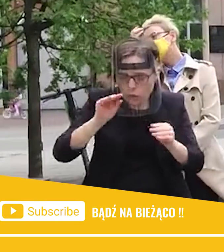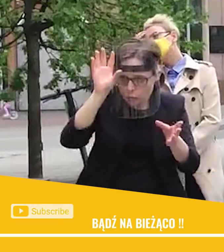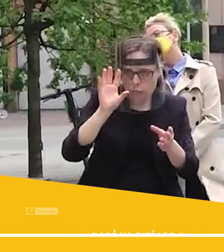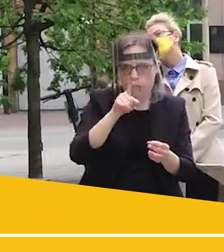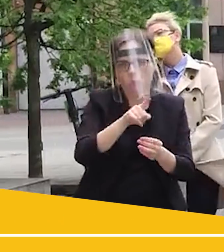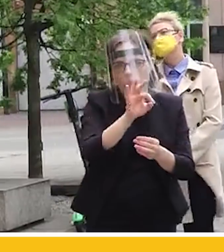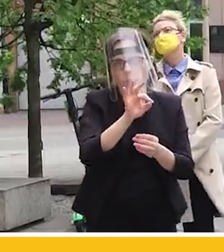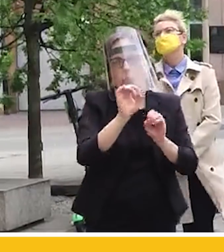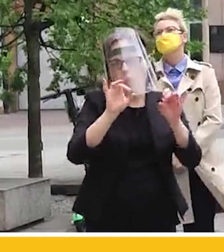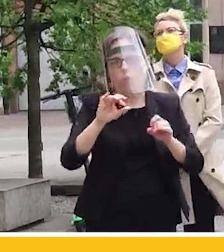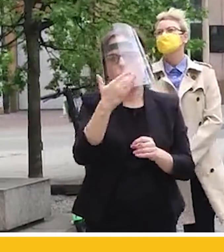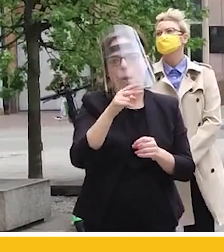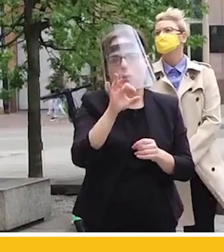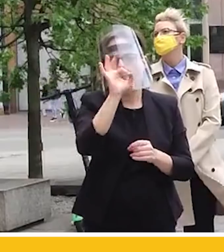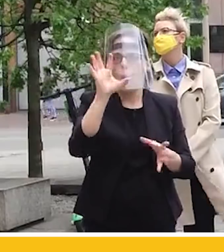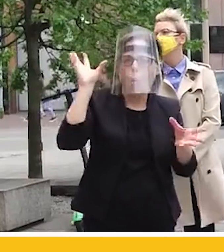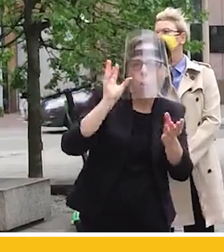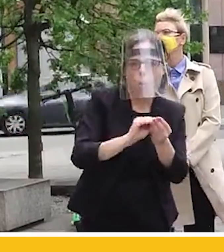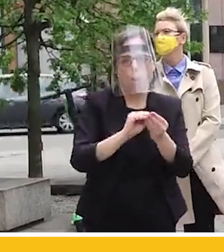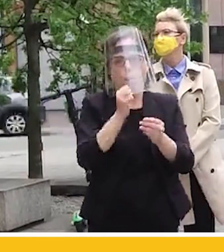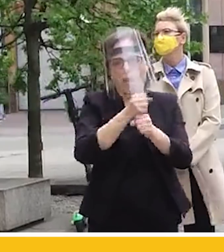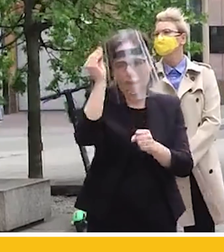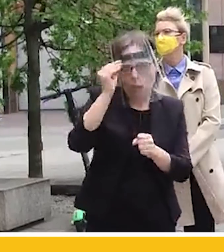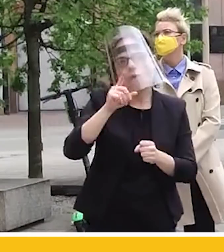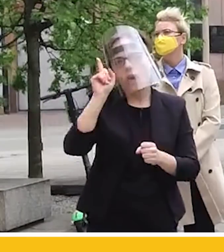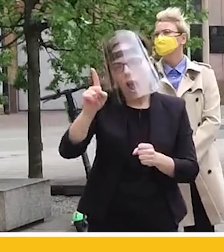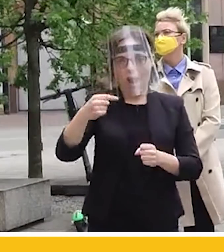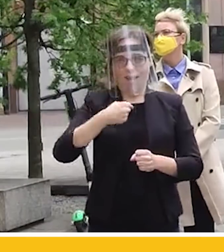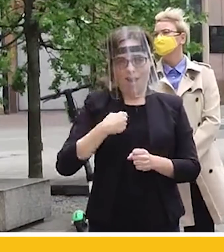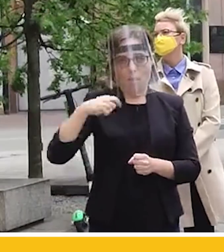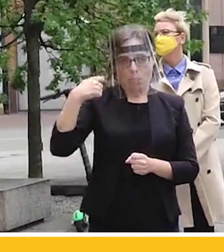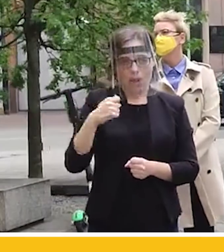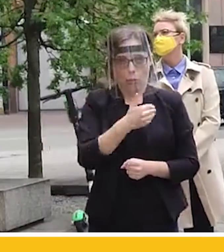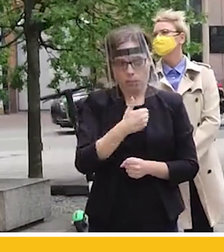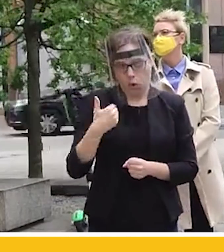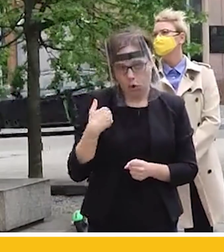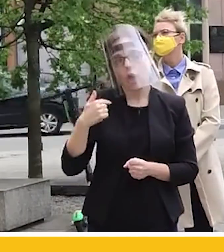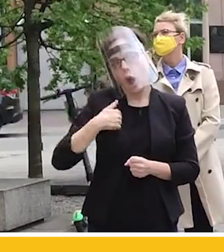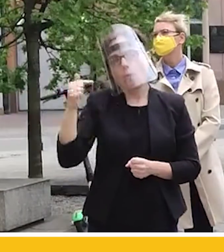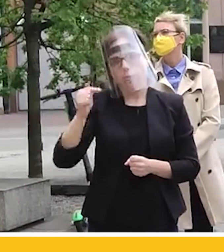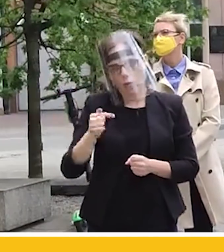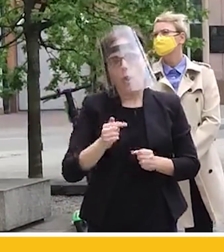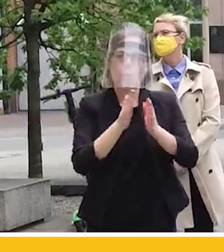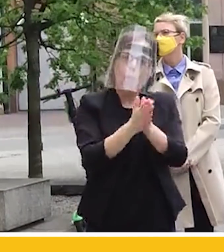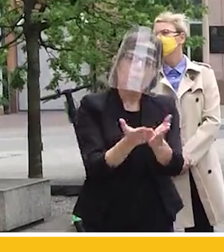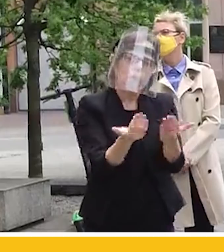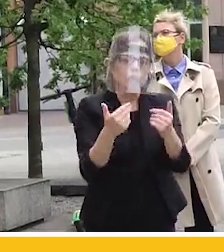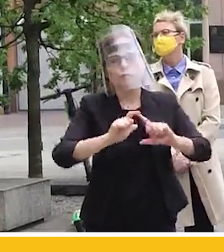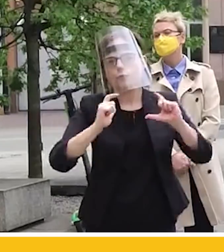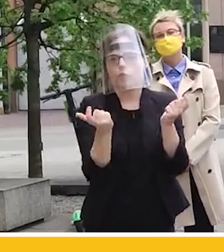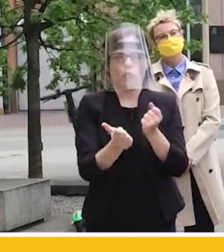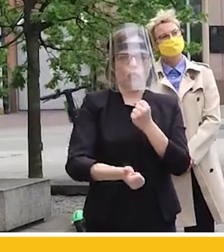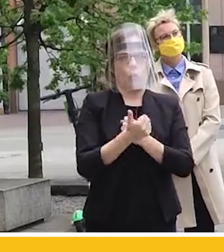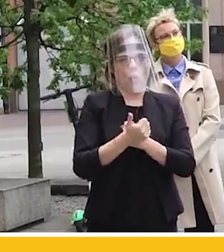Manowskiej uważam, że jako prezydent Rzeczpospolitej Polskiej zaraz po objęciu urzędu powinienem poprosić o wszystkie dokumenty związane